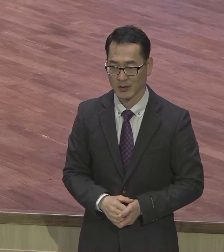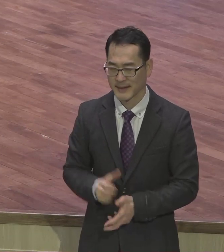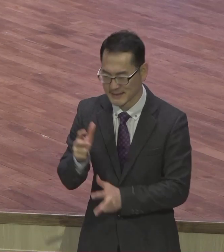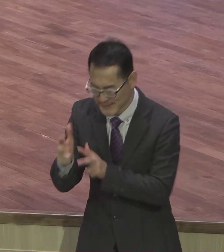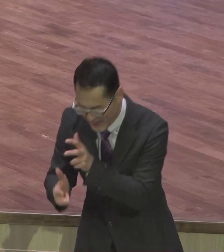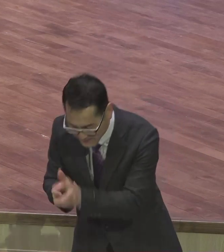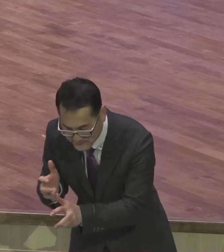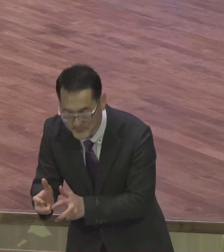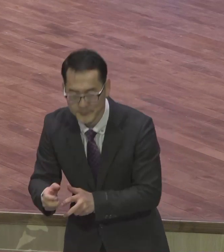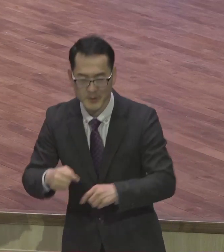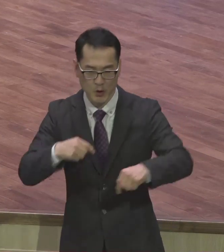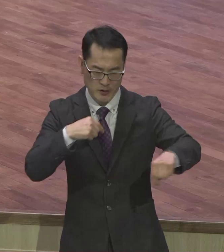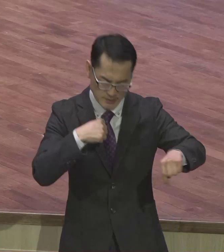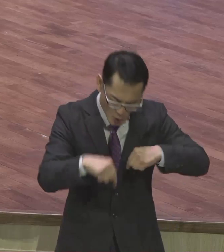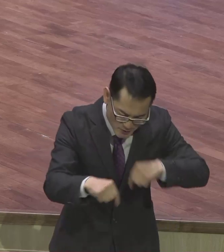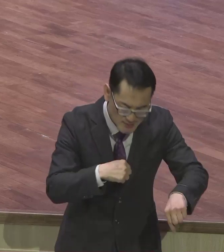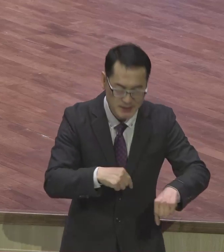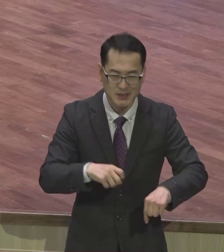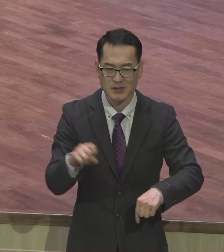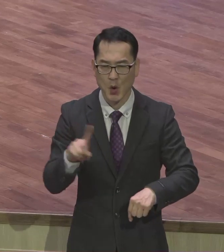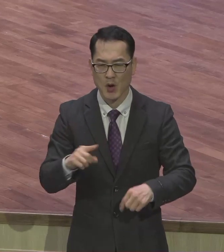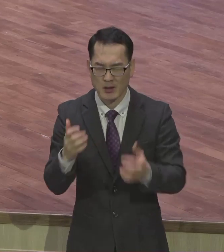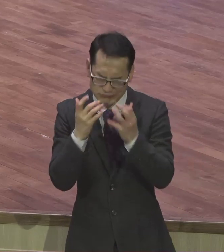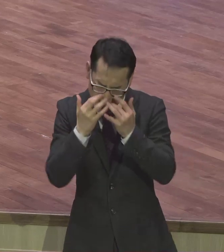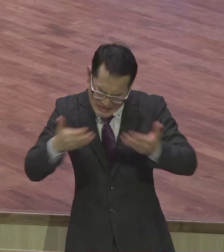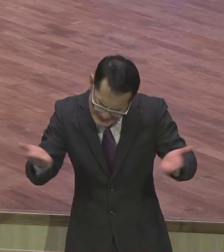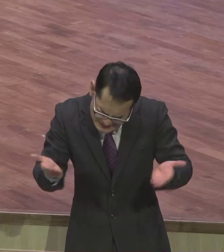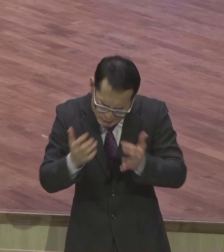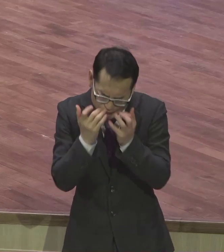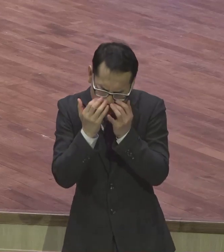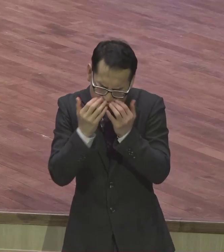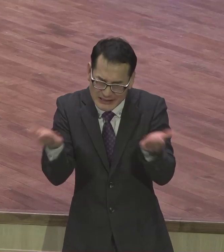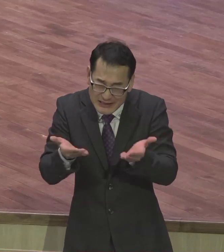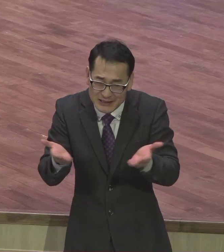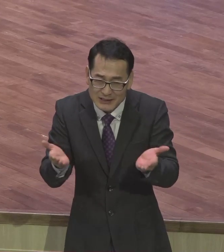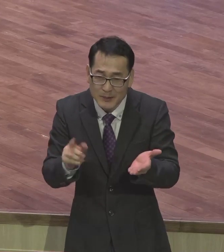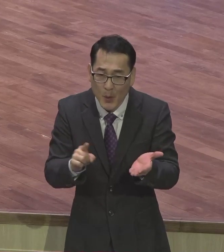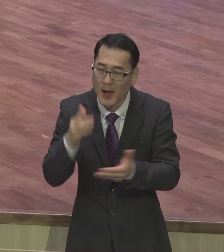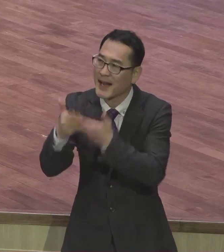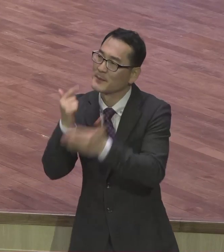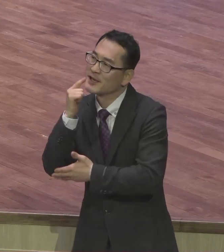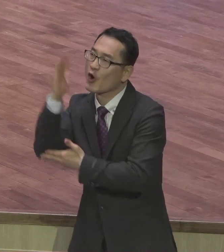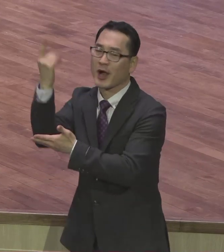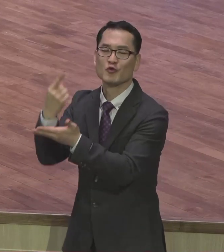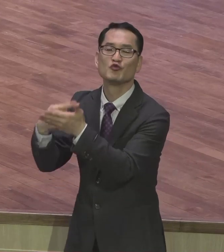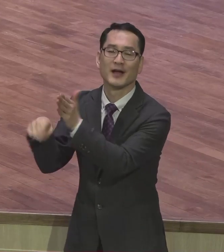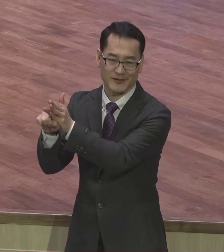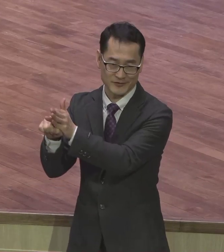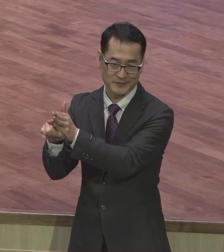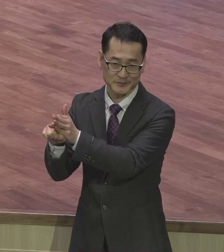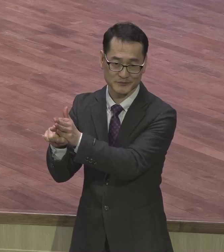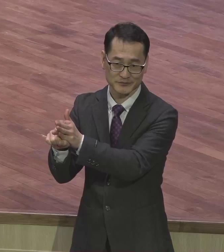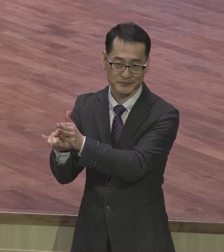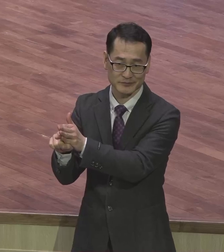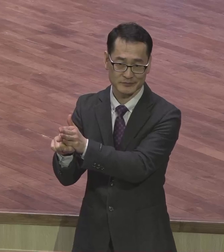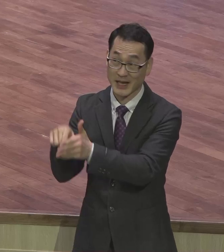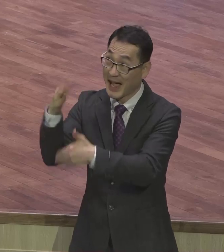정치를 하든지 뭘 하든지 간에 뭐래 하나님의 영광을 위하여 하나님을 위해서 사는 게 하나님의 자녀